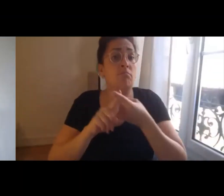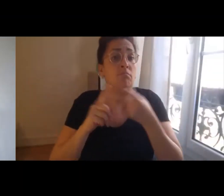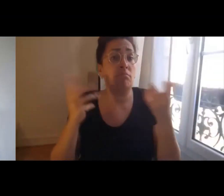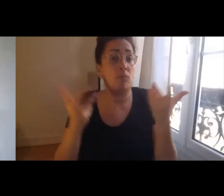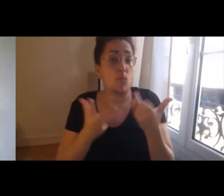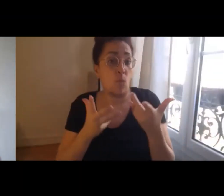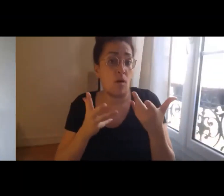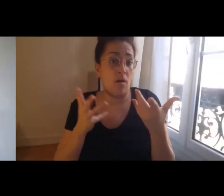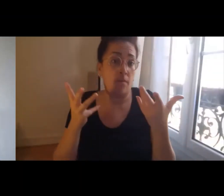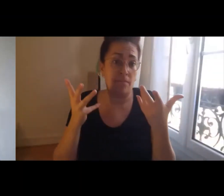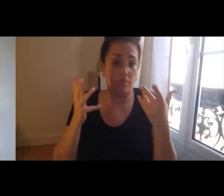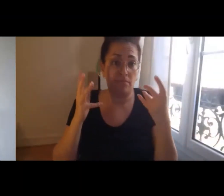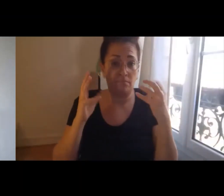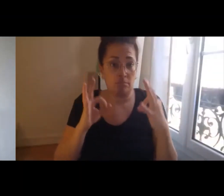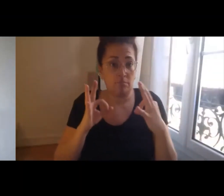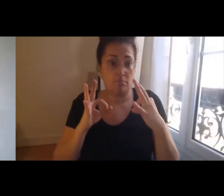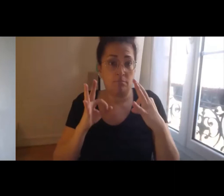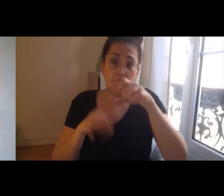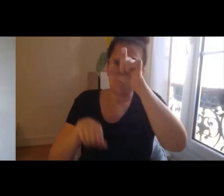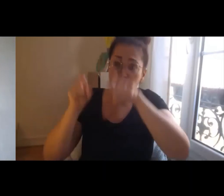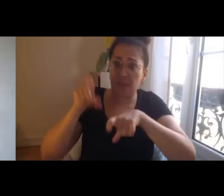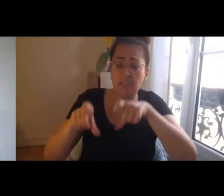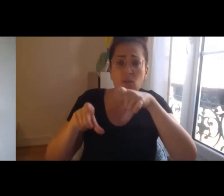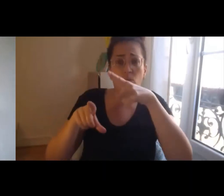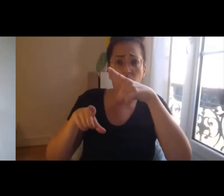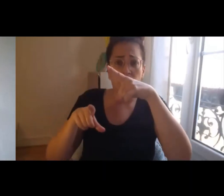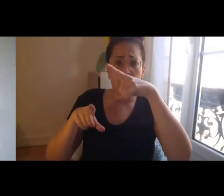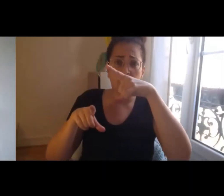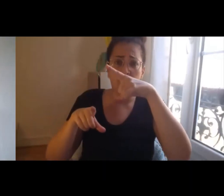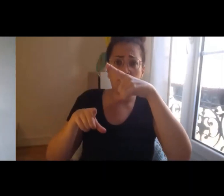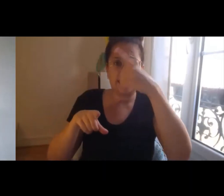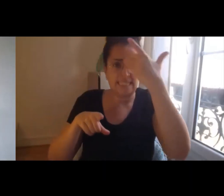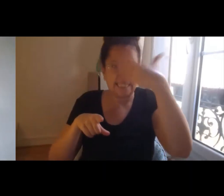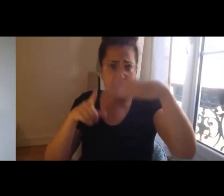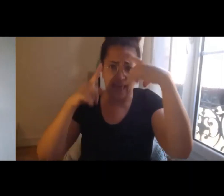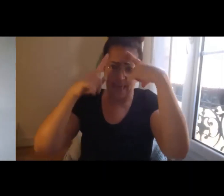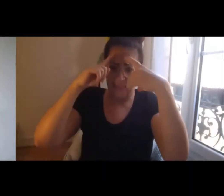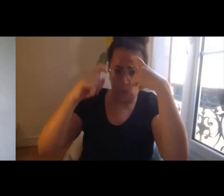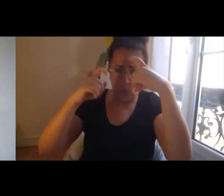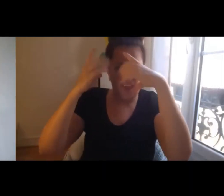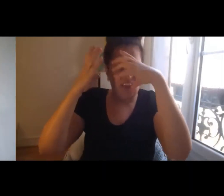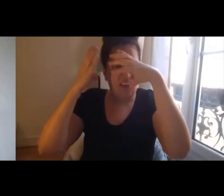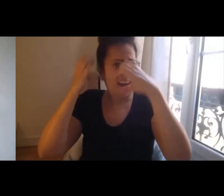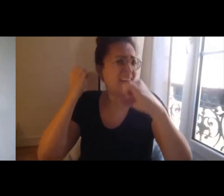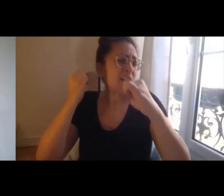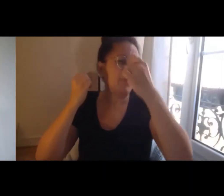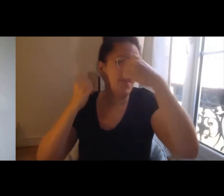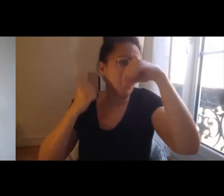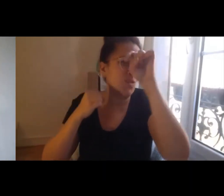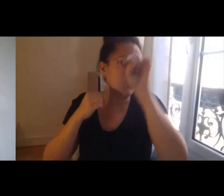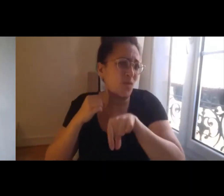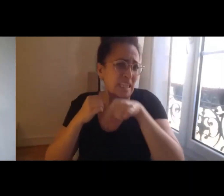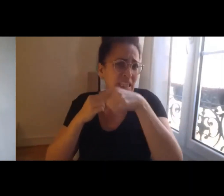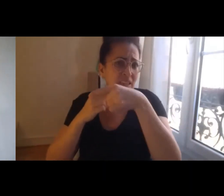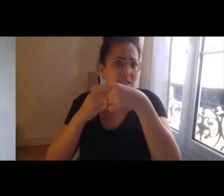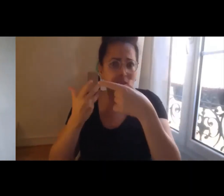académique et l'expertise de terrain puissent, effectivement, travailler ensemble pour tout